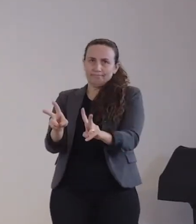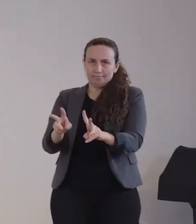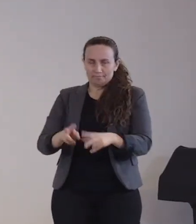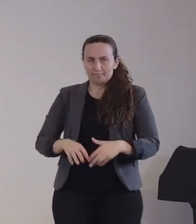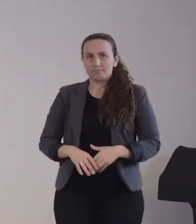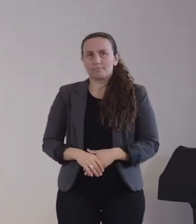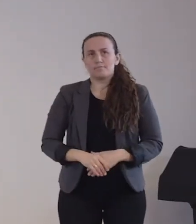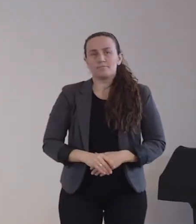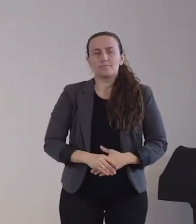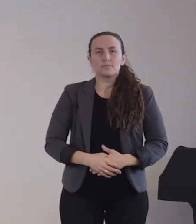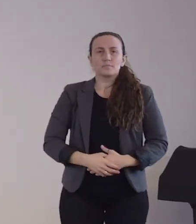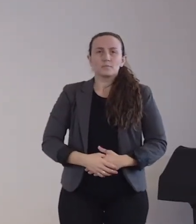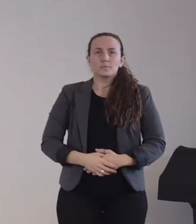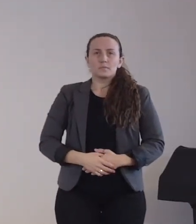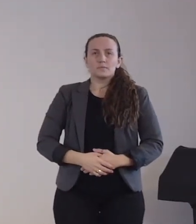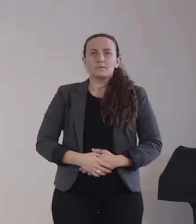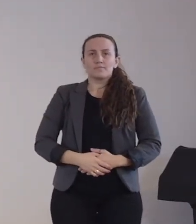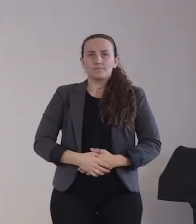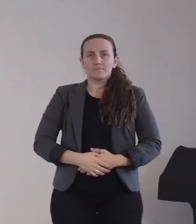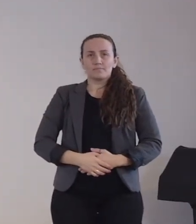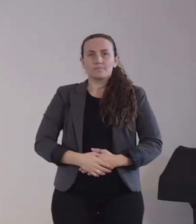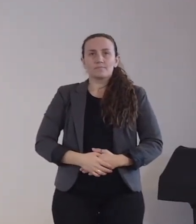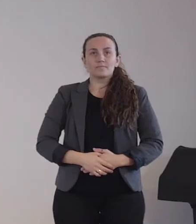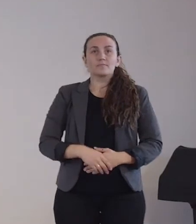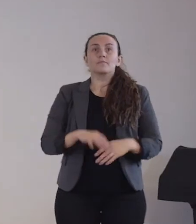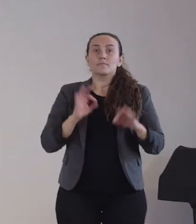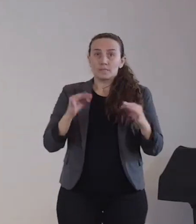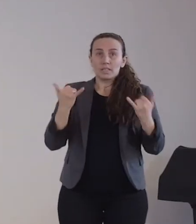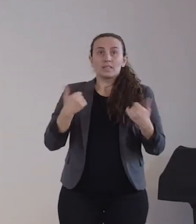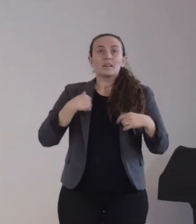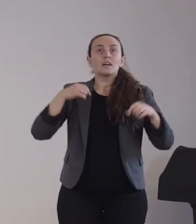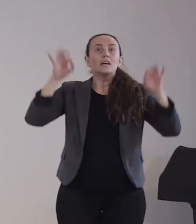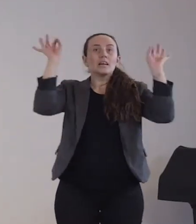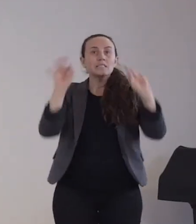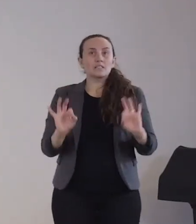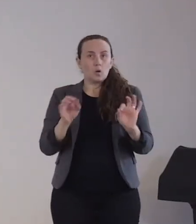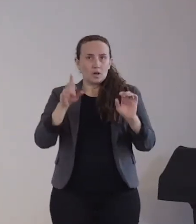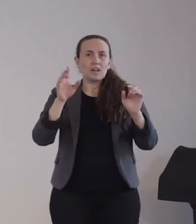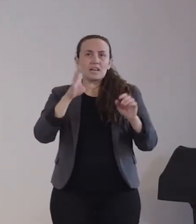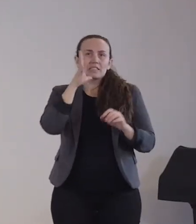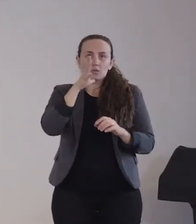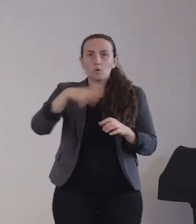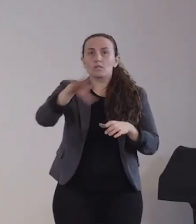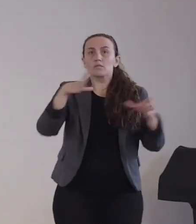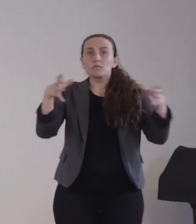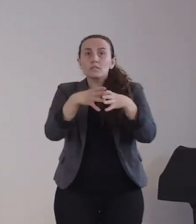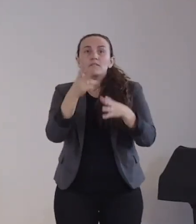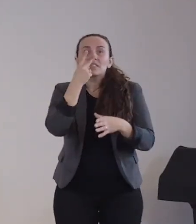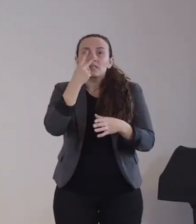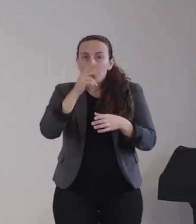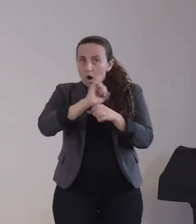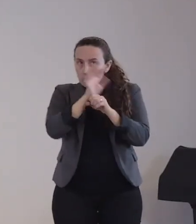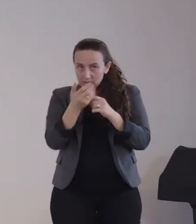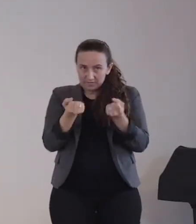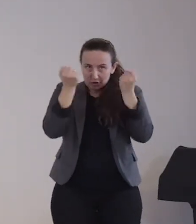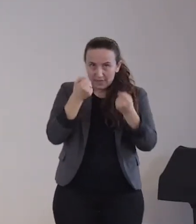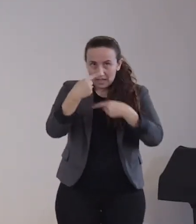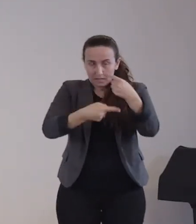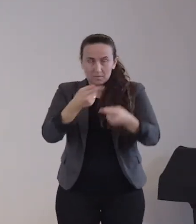Jetzt komme ich zu den Risikogruppen für einen schweren Verlauf einer SARS-CoV-2-Erkrankung. Da haben wir ja schon eben über das Alter gesprochen